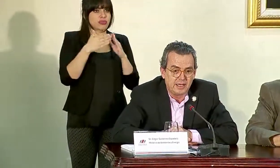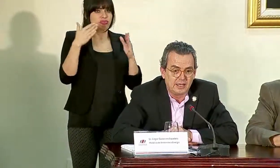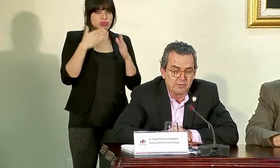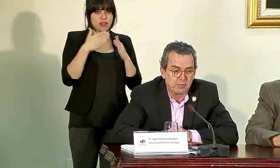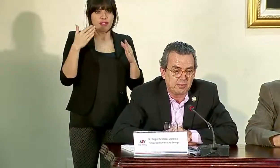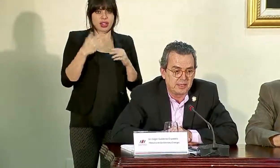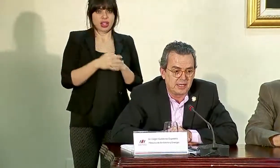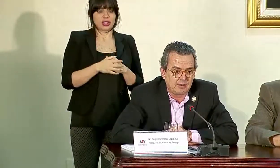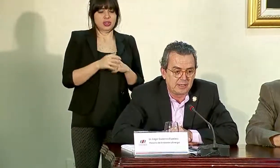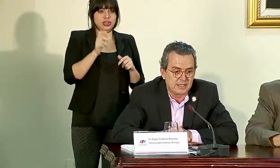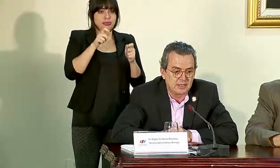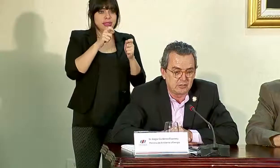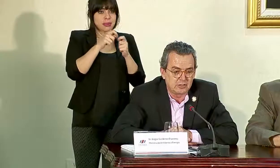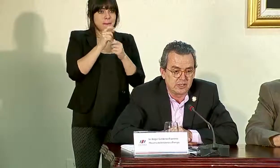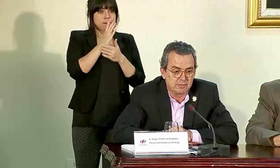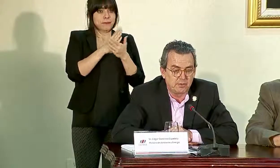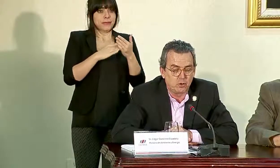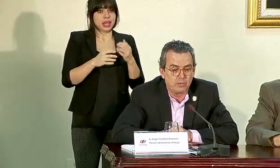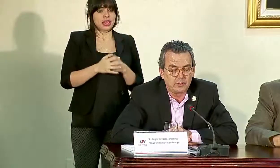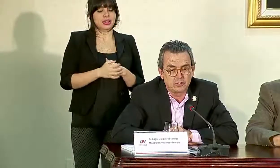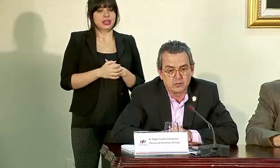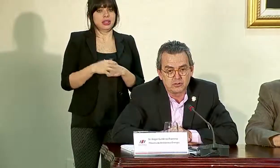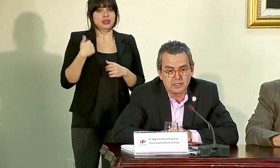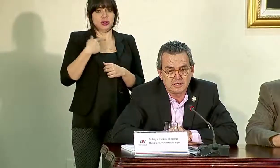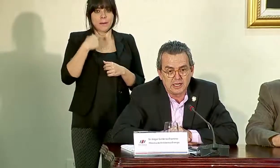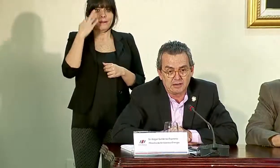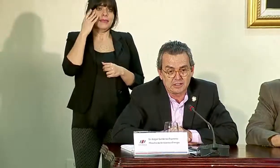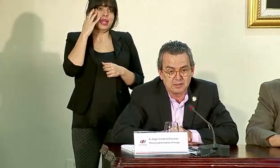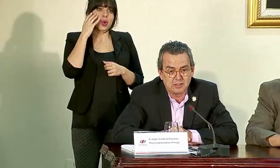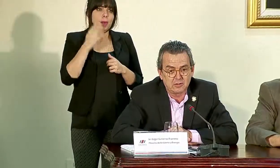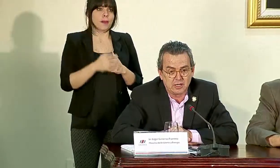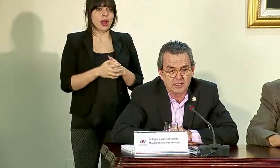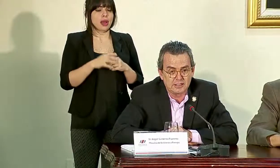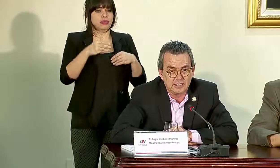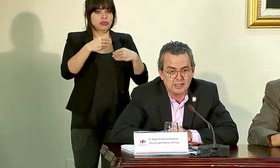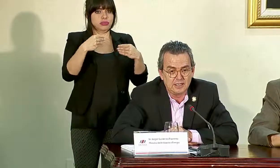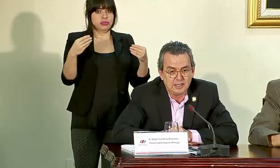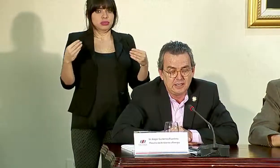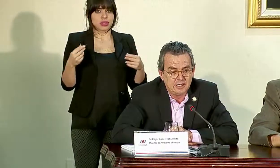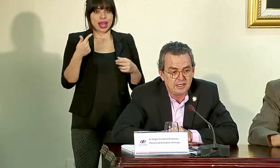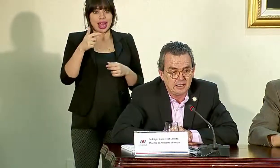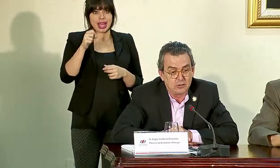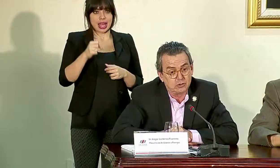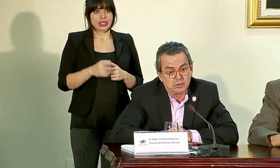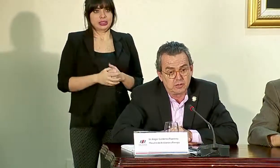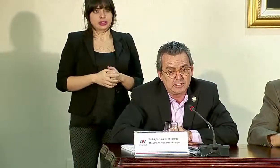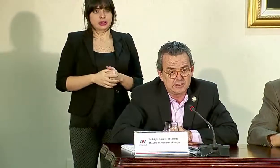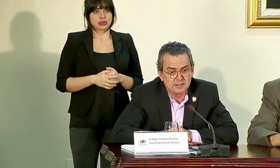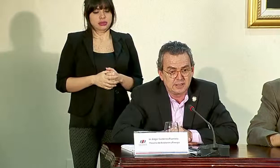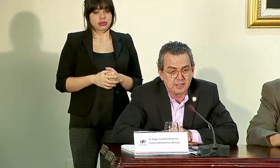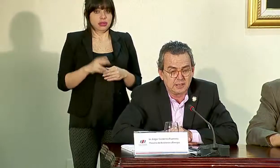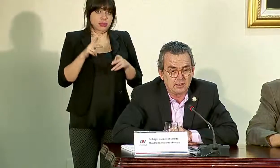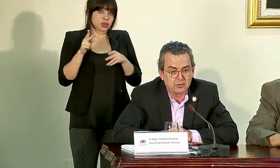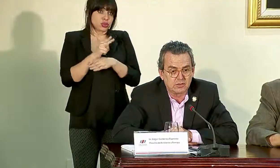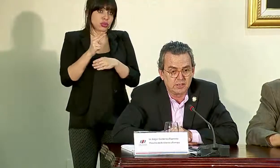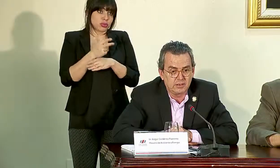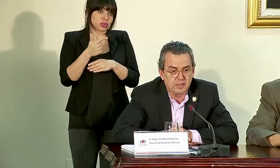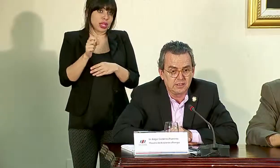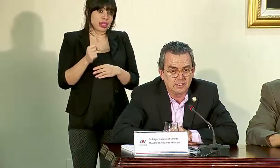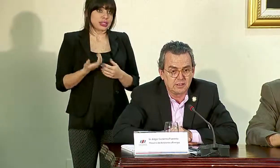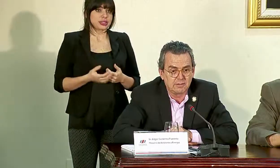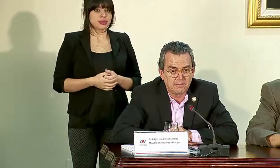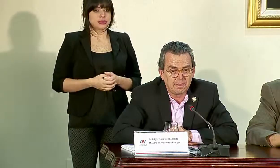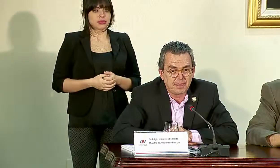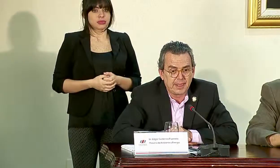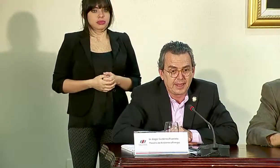propiamente en la parte que nos preocupa a nosotros, que es en el abastecimiento de gas de los que usamos gas en Costa Rica.